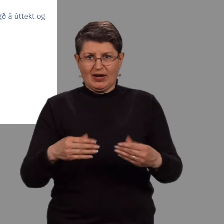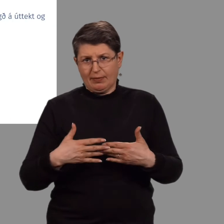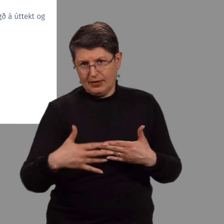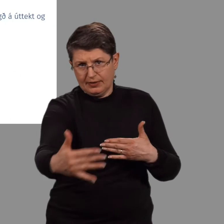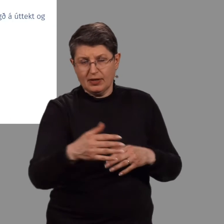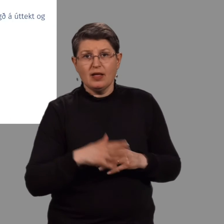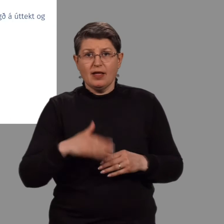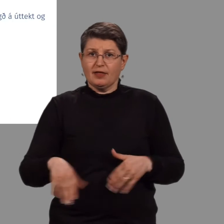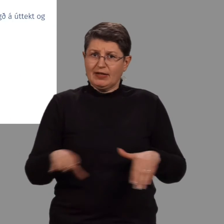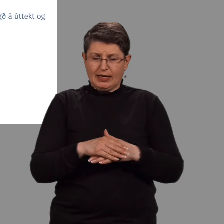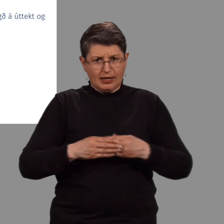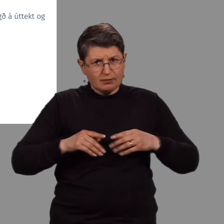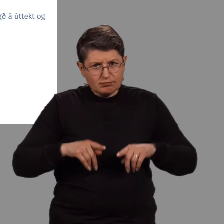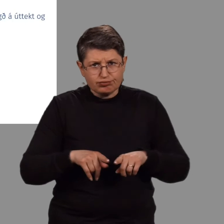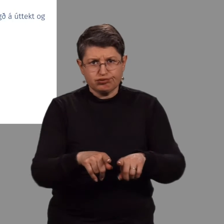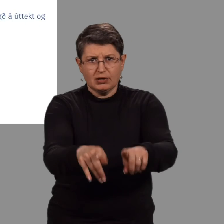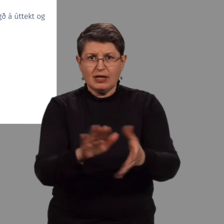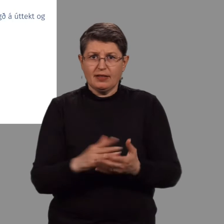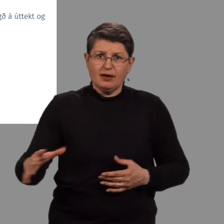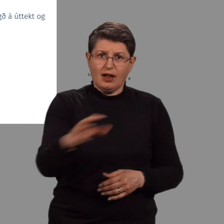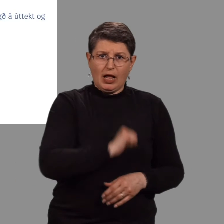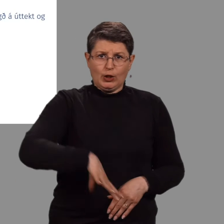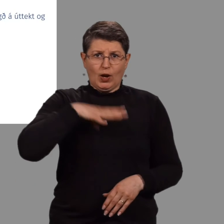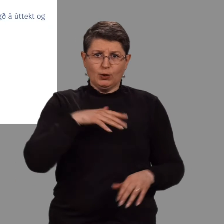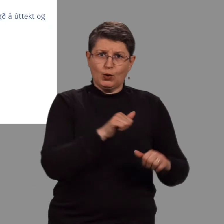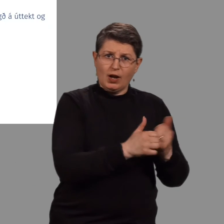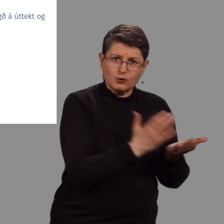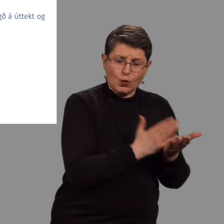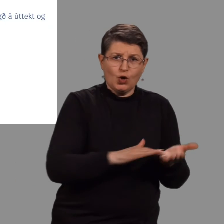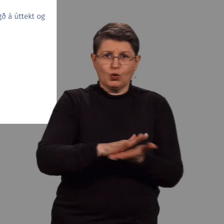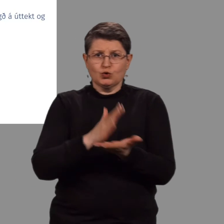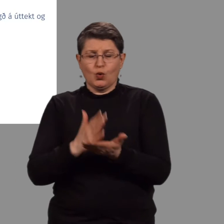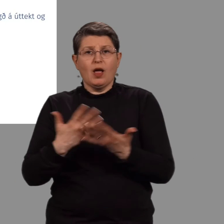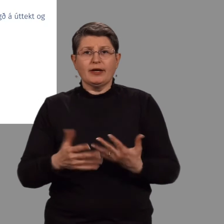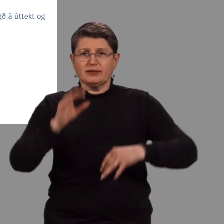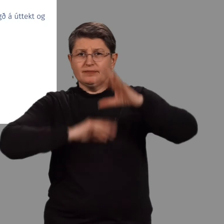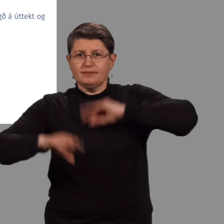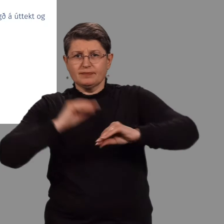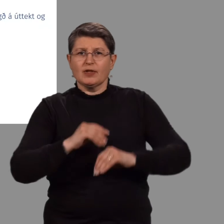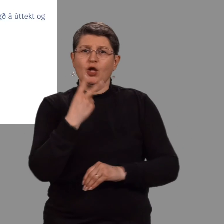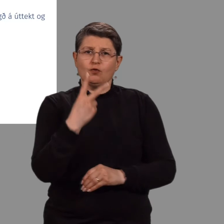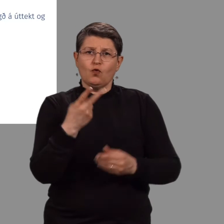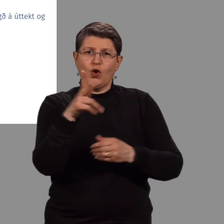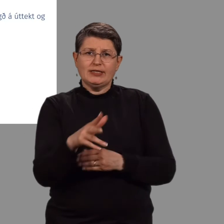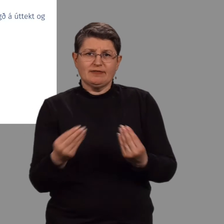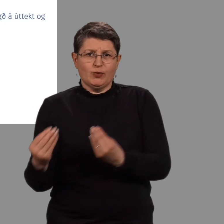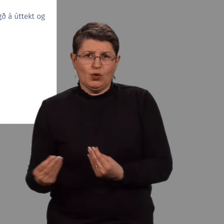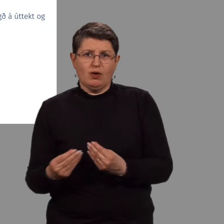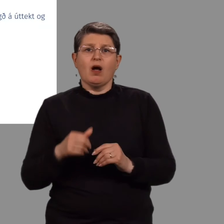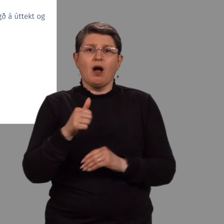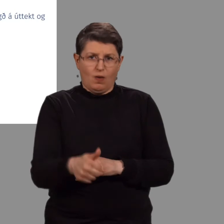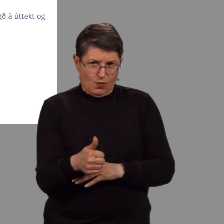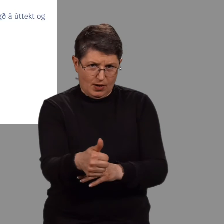samfellu í verkefni til framtíðar svo að allir aldursópar í leikugrúnnskólum fá þú tækifæri til þess að upplifa minnsturkosti tvo list viðbyrni á hári